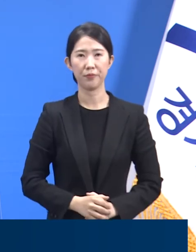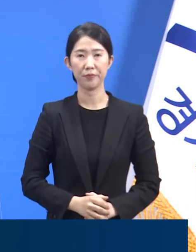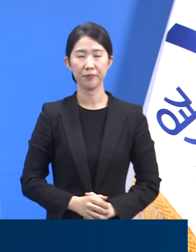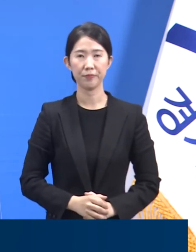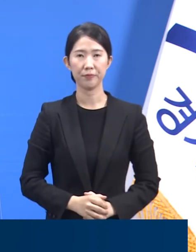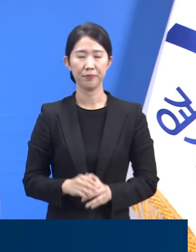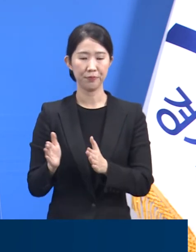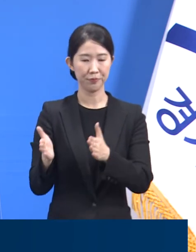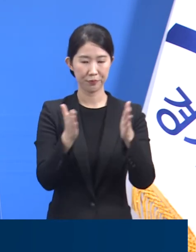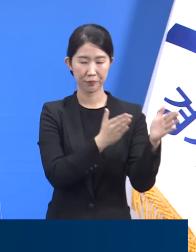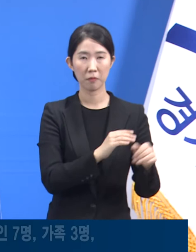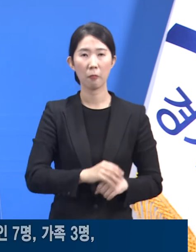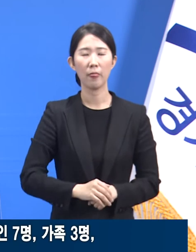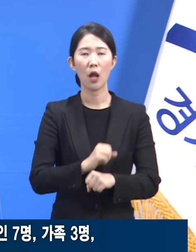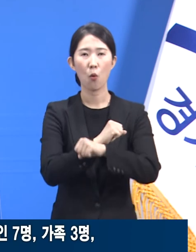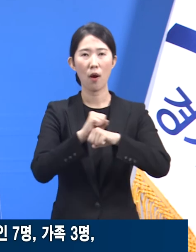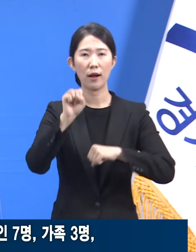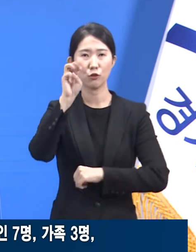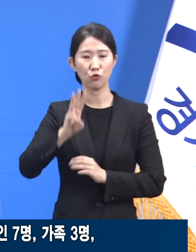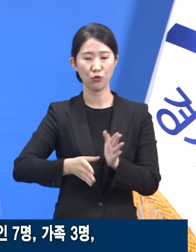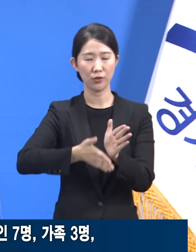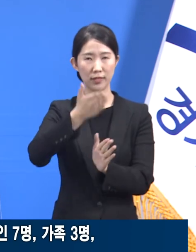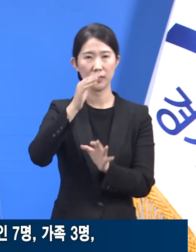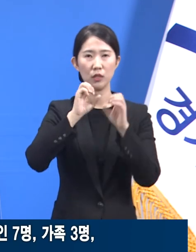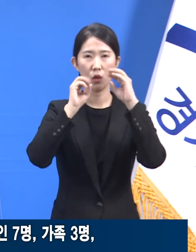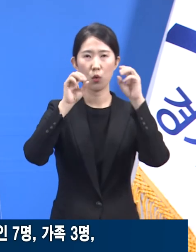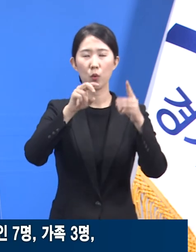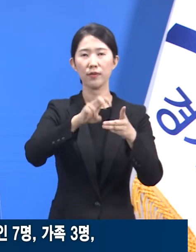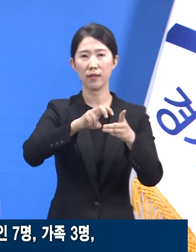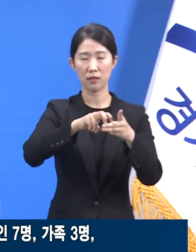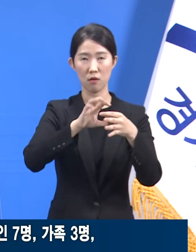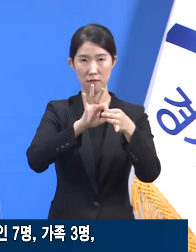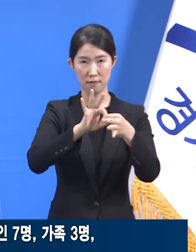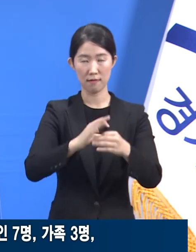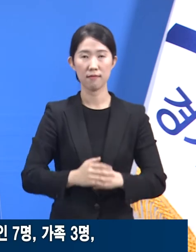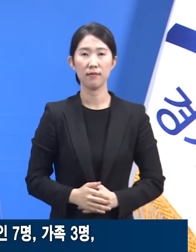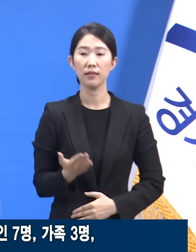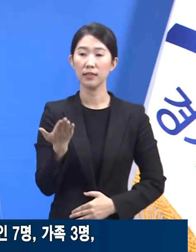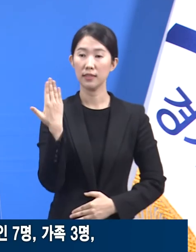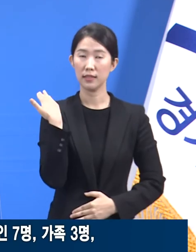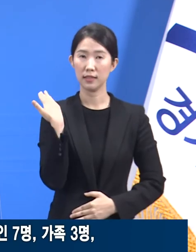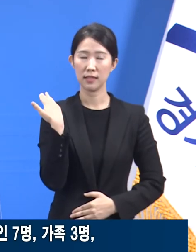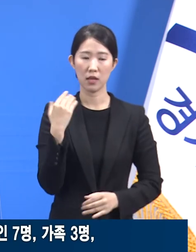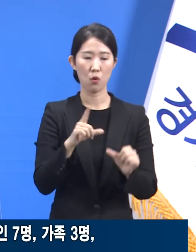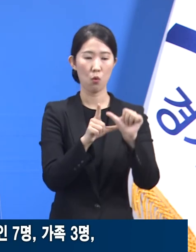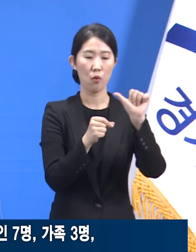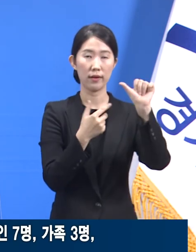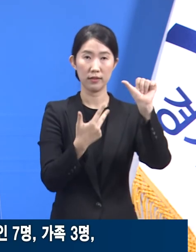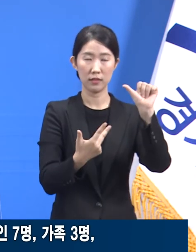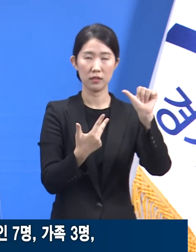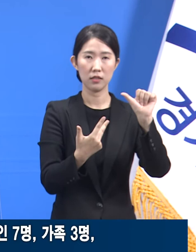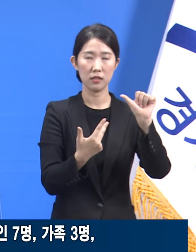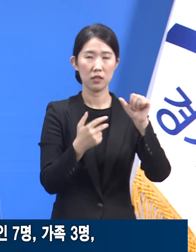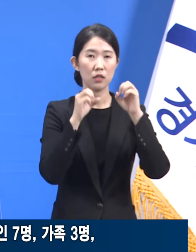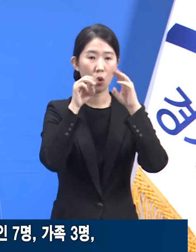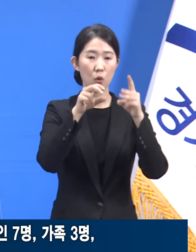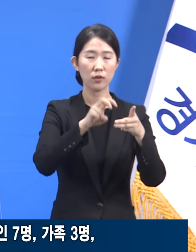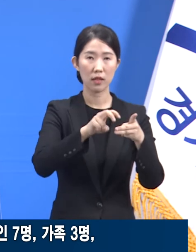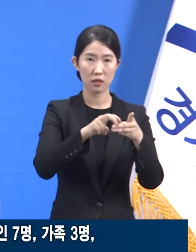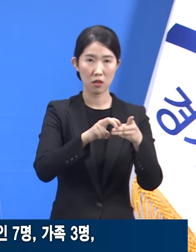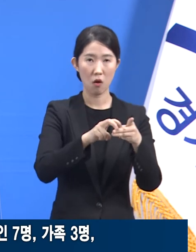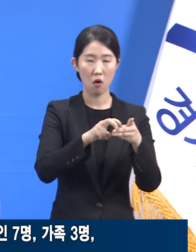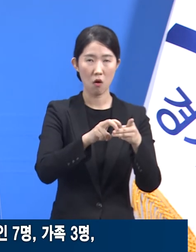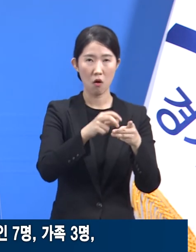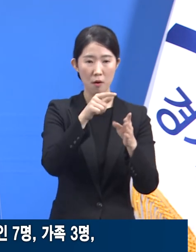다음은 광주시 선교센터 관련 확진 사례입니다. 지난 7일 선교센터의 교인 3명이 최초 확진